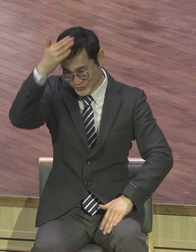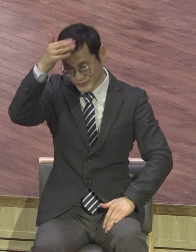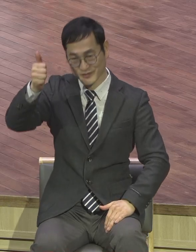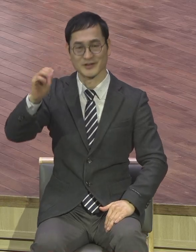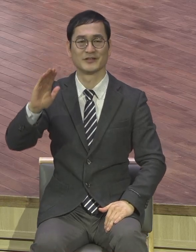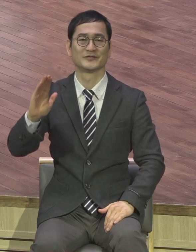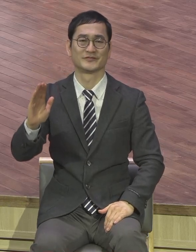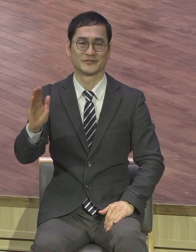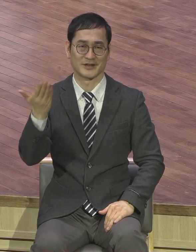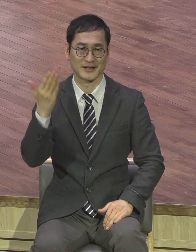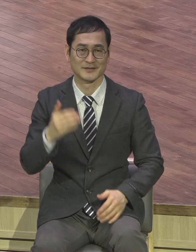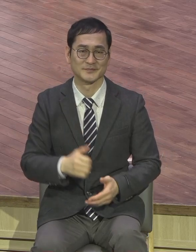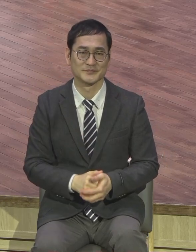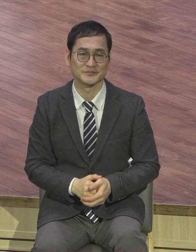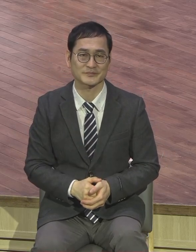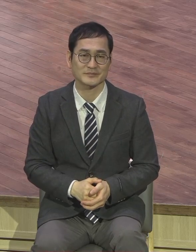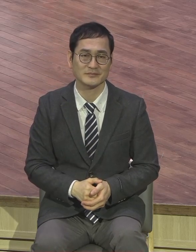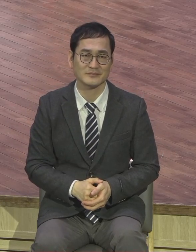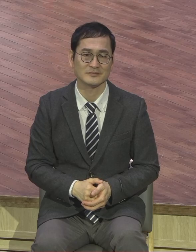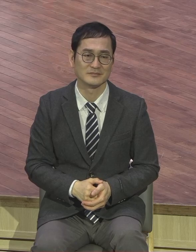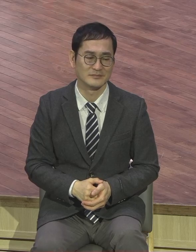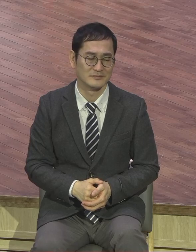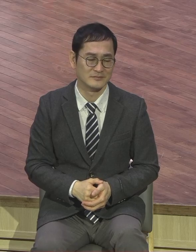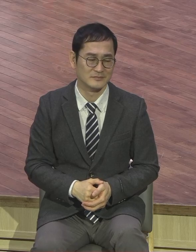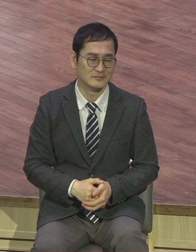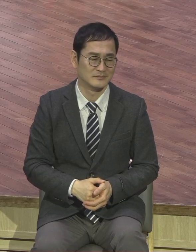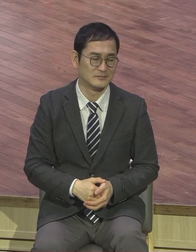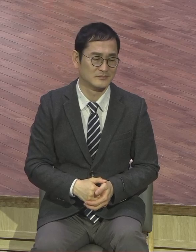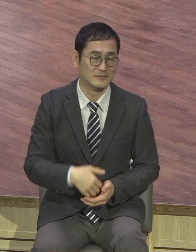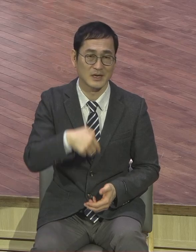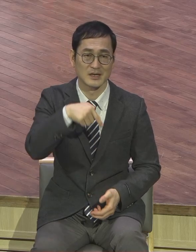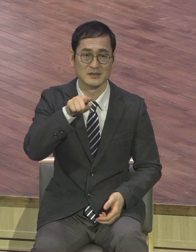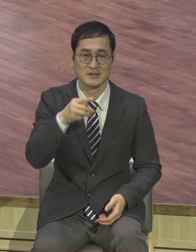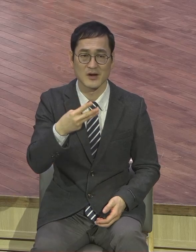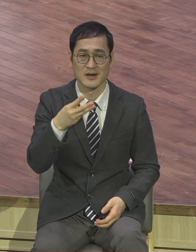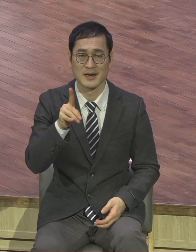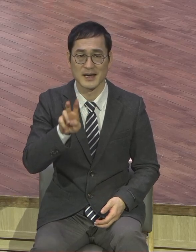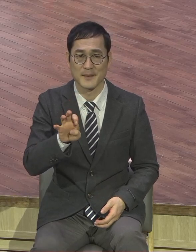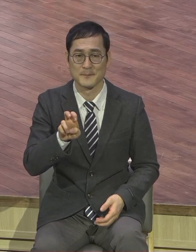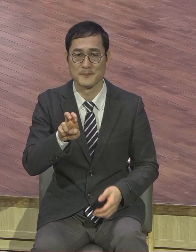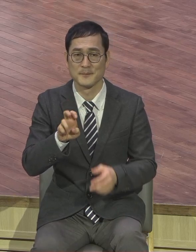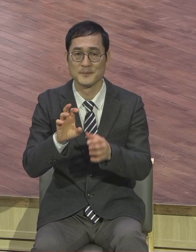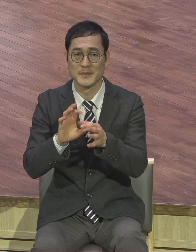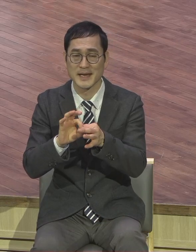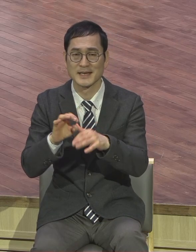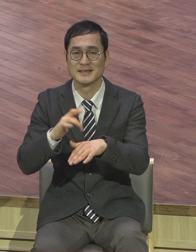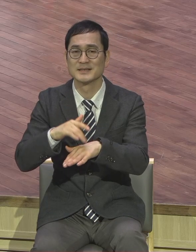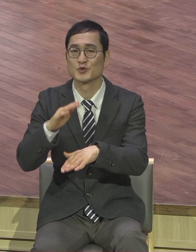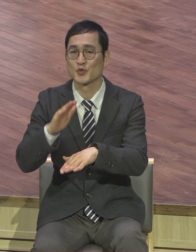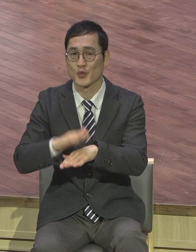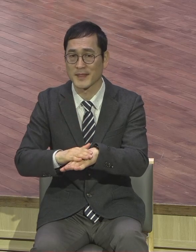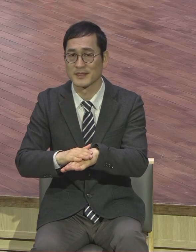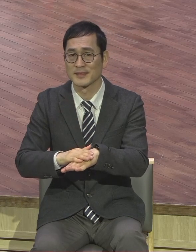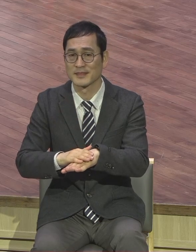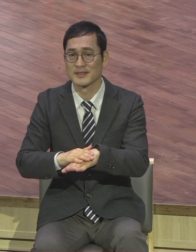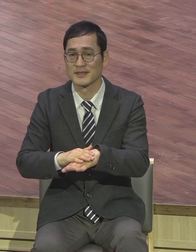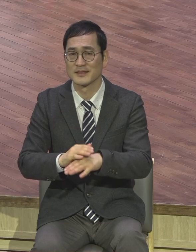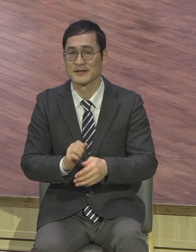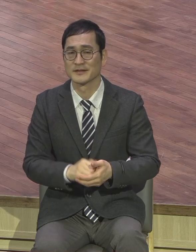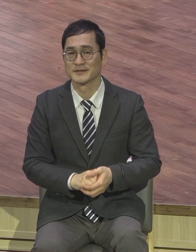슬램의 습관이란 책이 있습니다. 슬램의 습관이란 책이 있는데 슬램을 잃어버린 건조한 일상을 바꾸는데